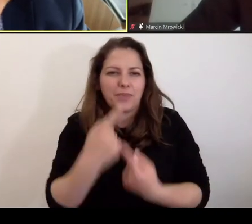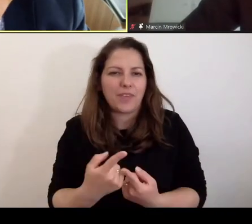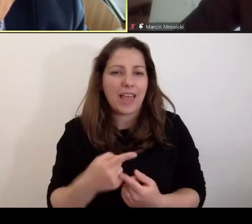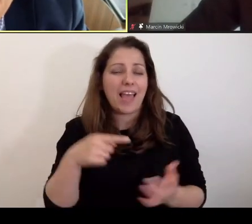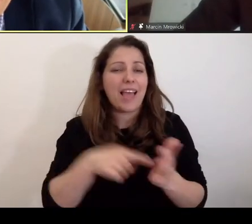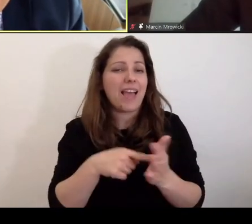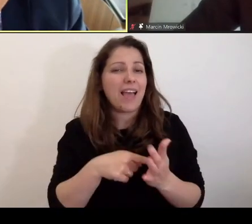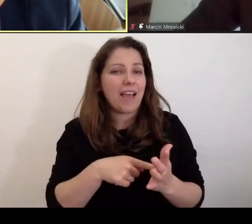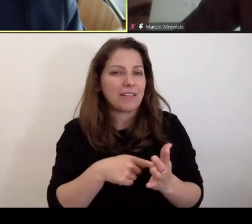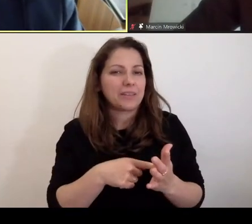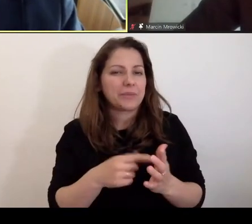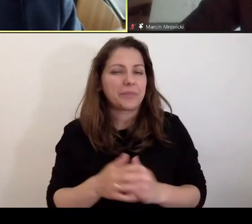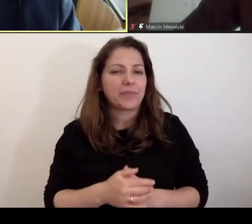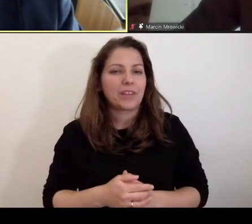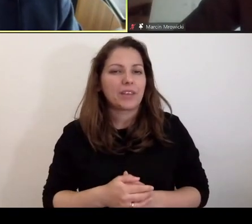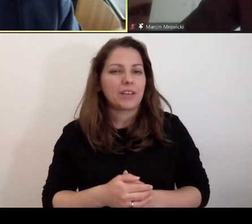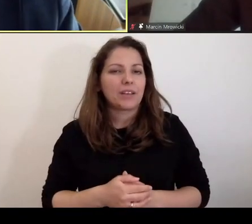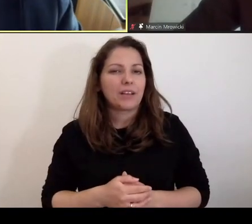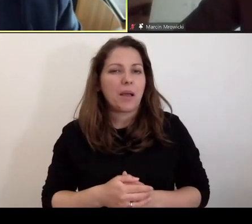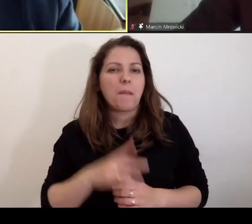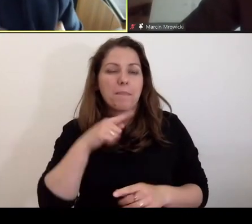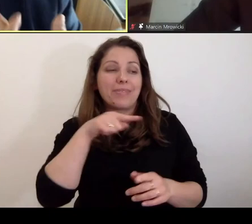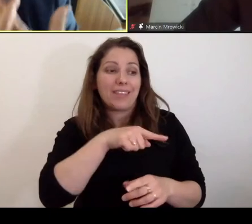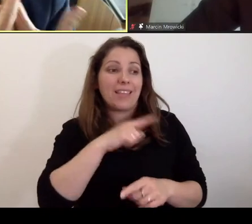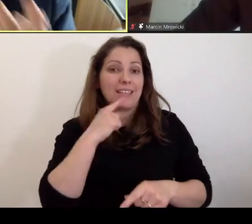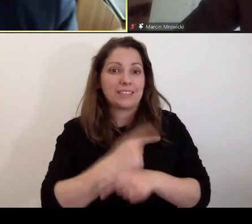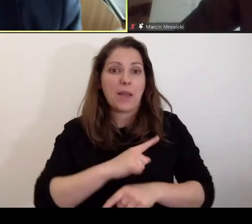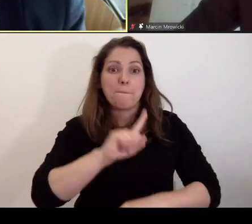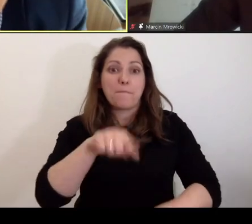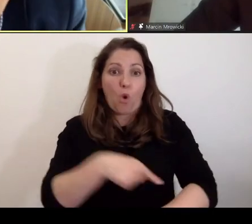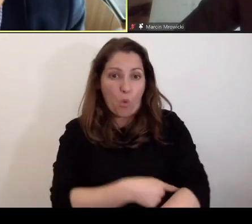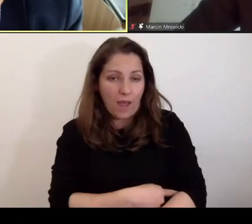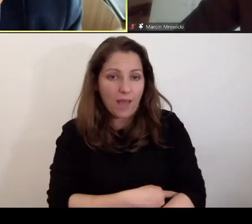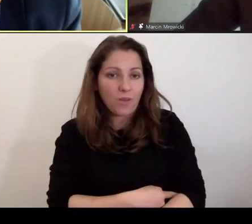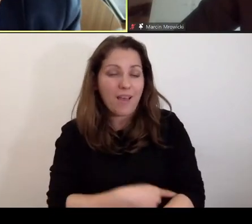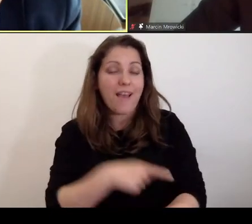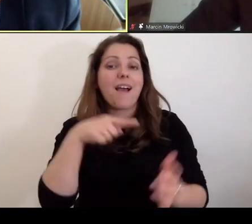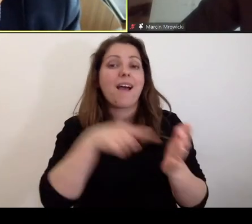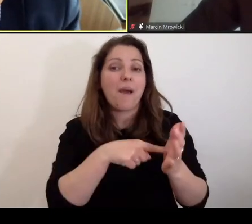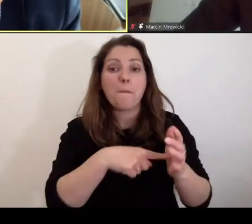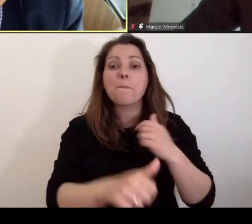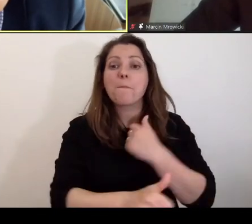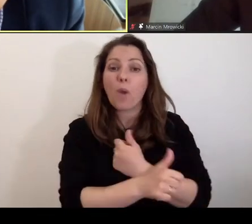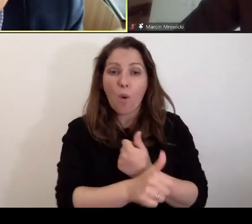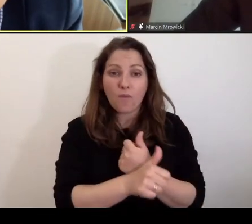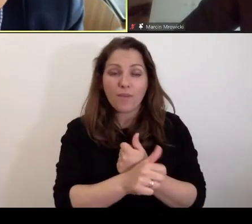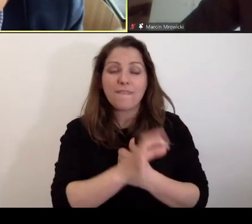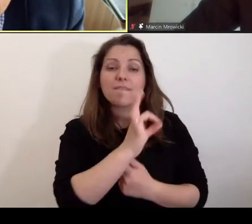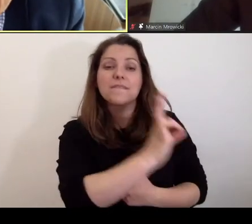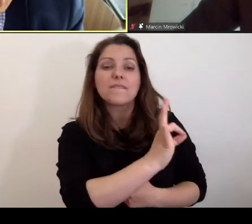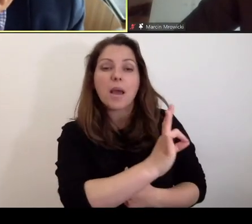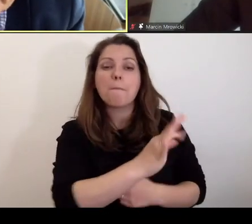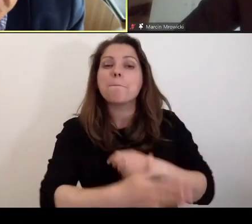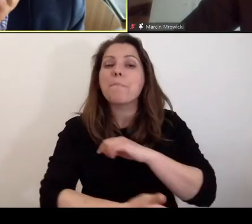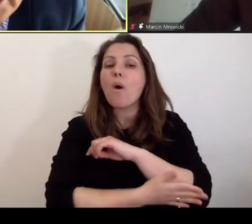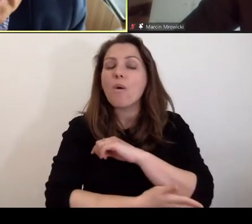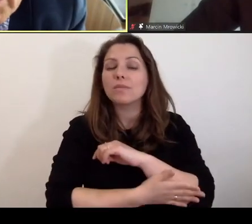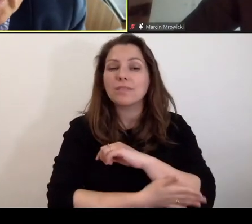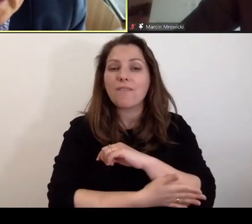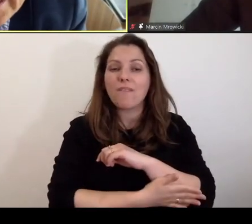teraz nie ktoś musi podejmować. Teraz je podejmuje prokurator. No i z tego właśnie powodu jego podstawowe